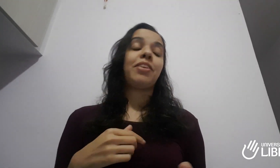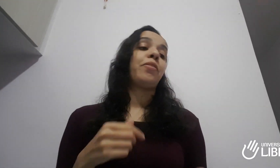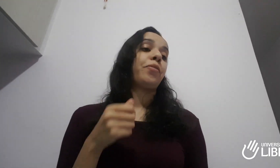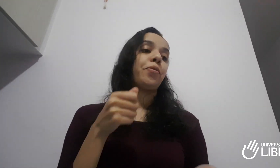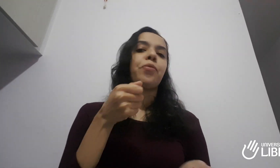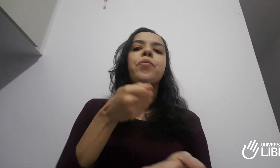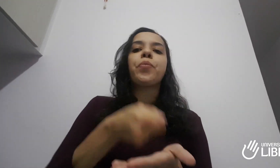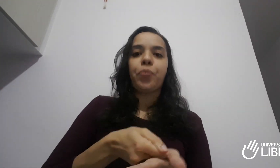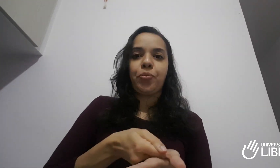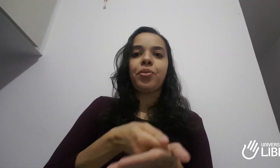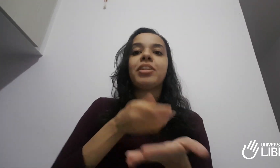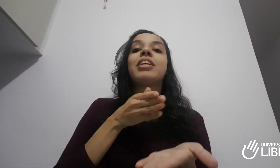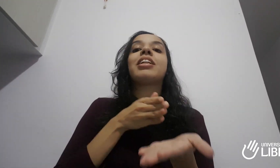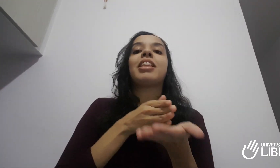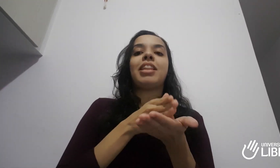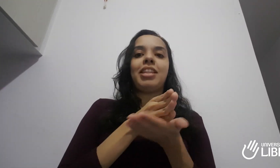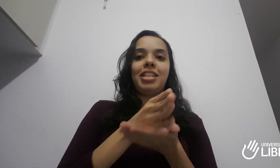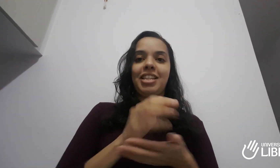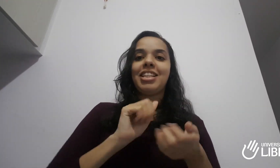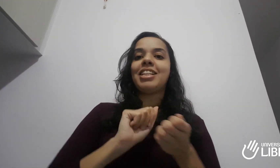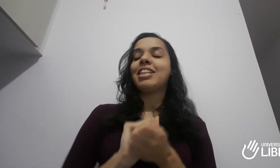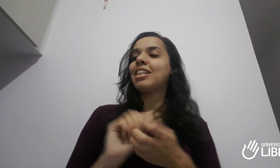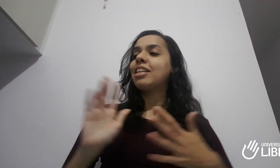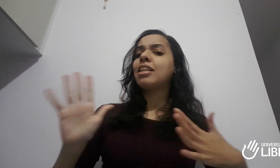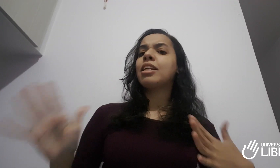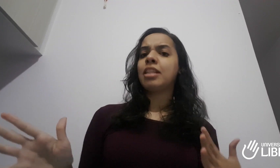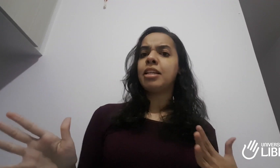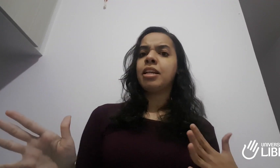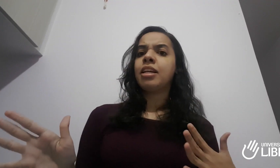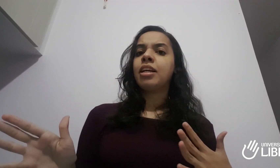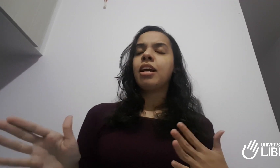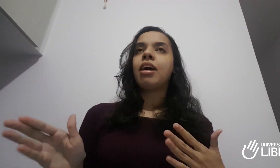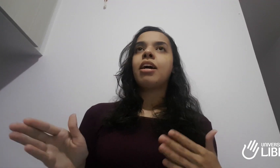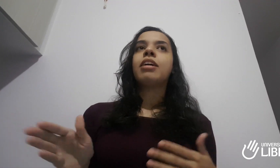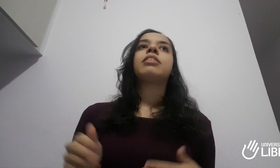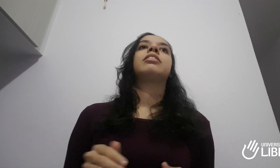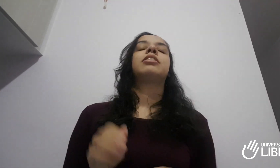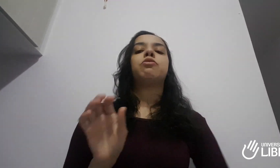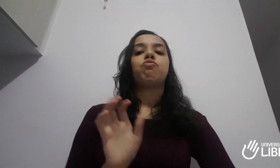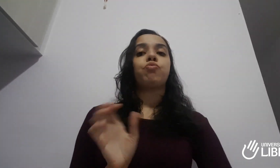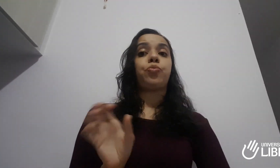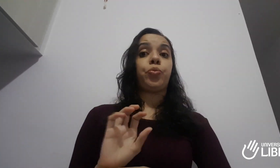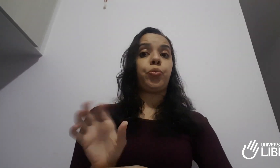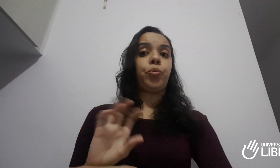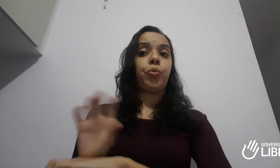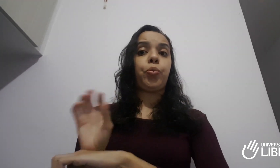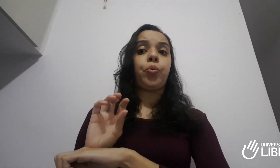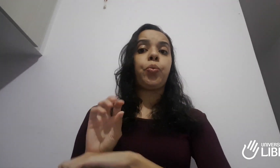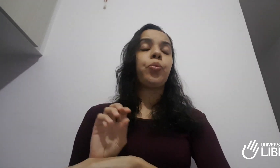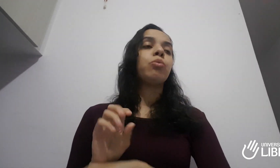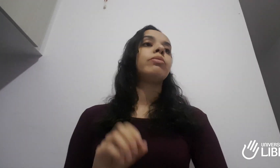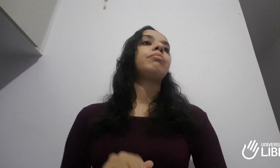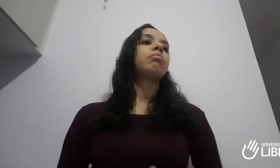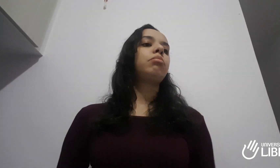fiquei um pouco receiosa, mas eu tinha muita vontade de aprender a Libras, então eu resolvi me matricular,